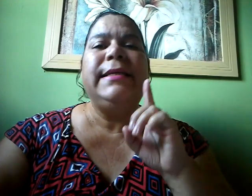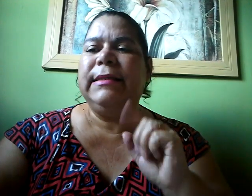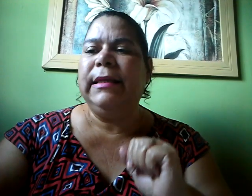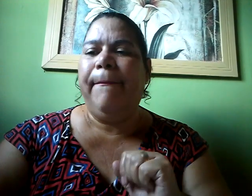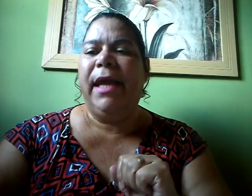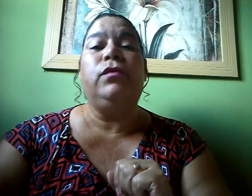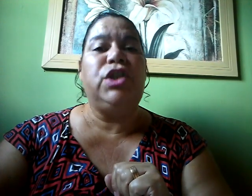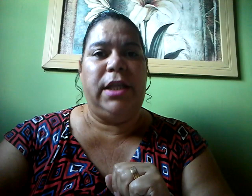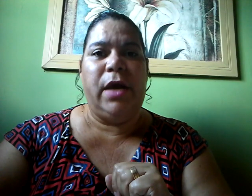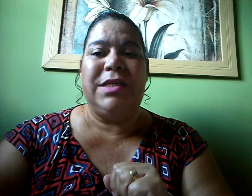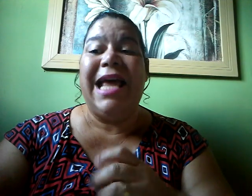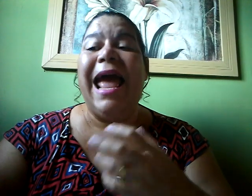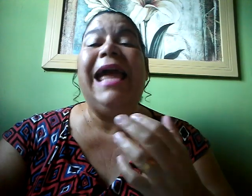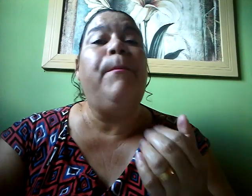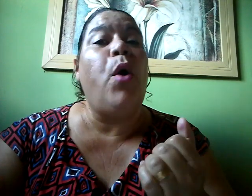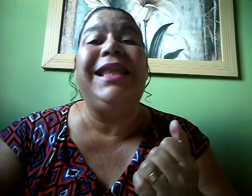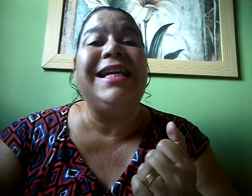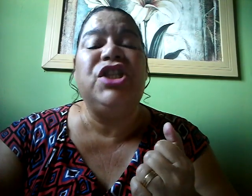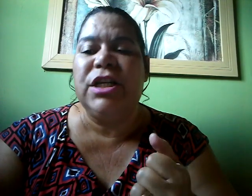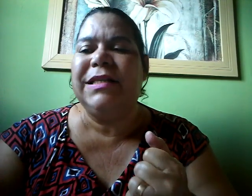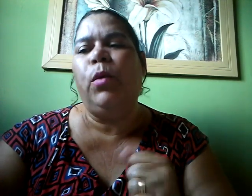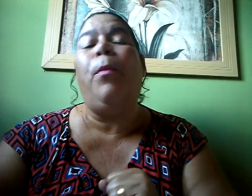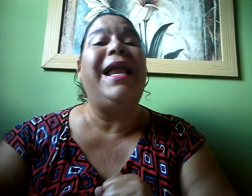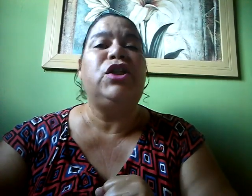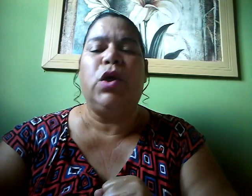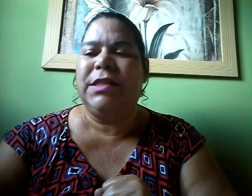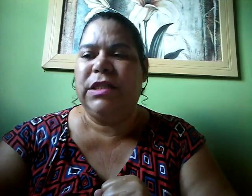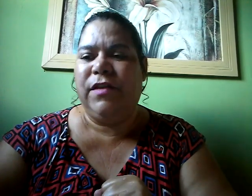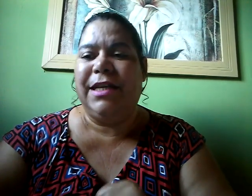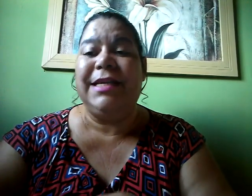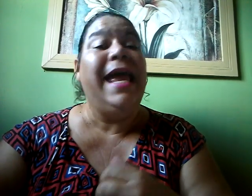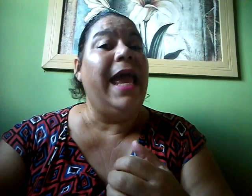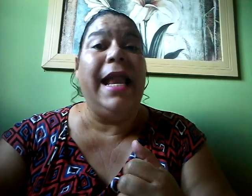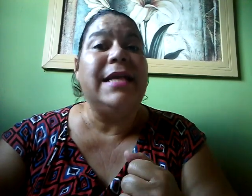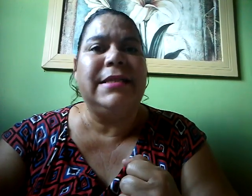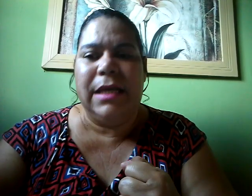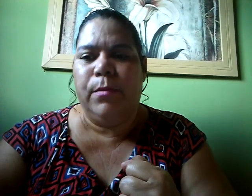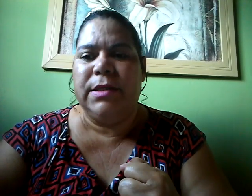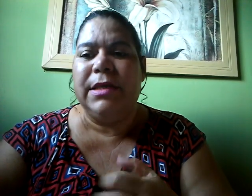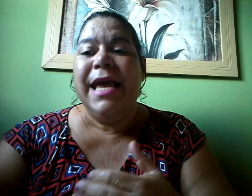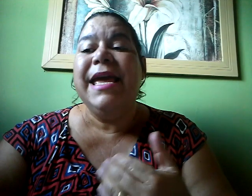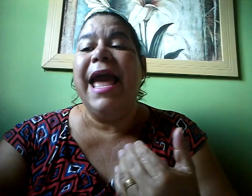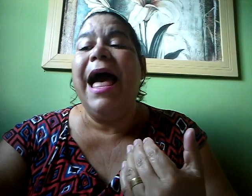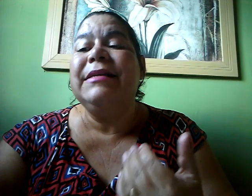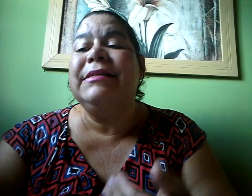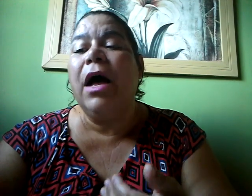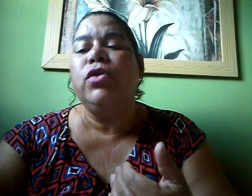ensinamento de Deus É importantíssimo para as nossas vidas Ele é simples E é a razão